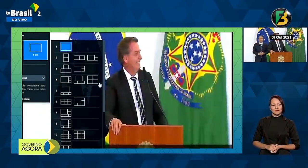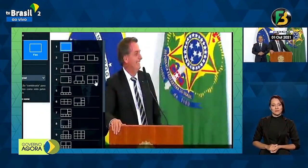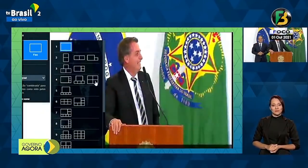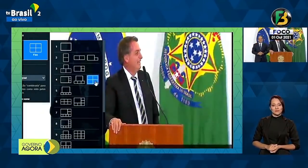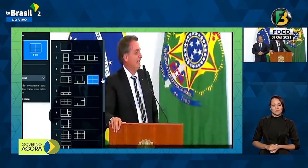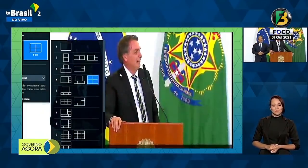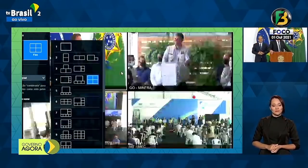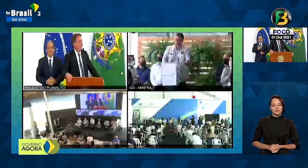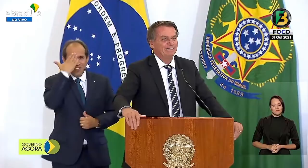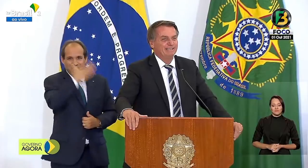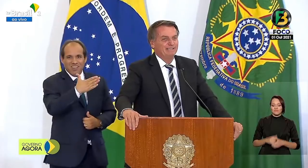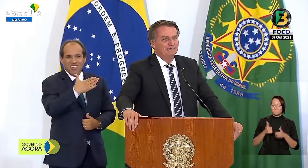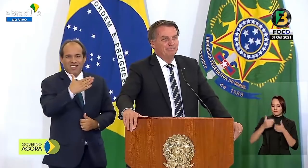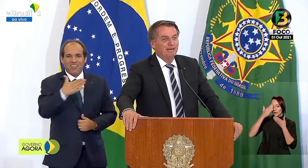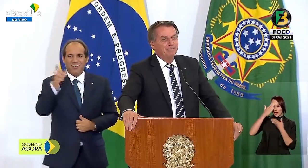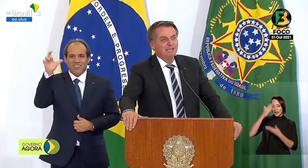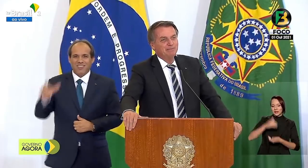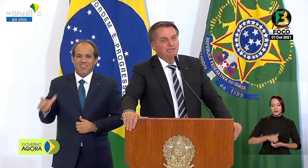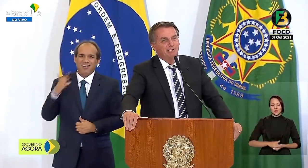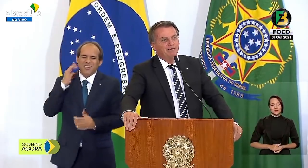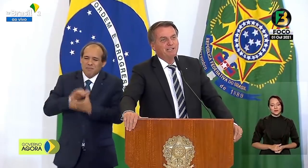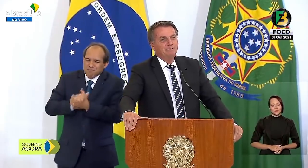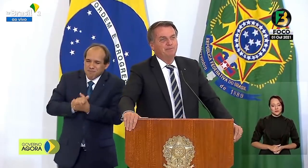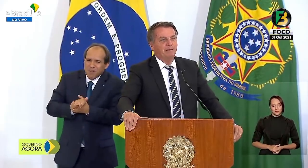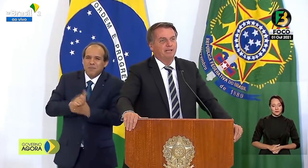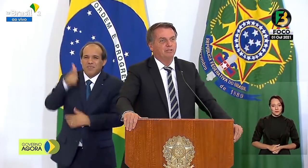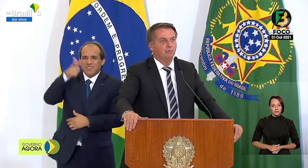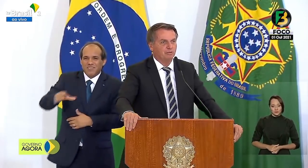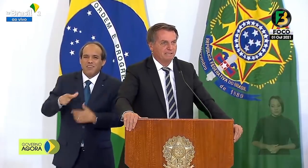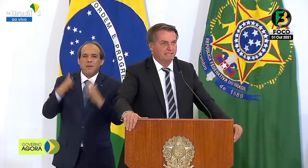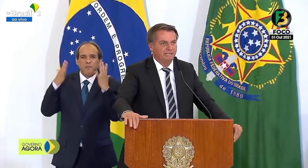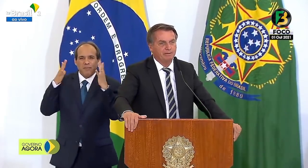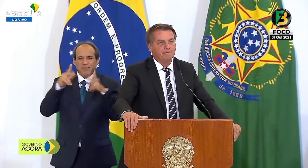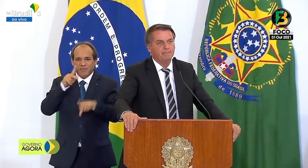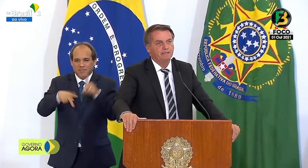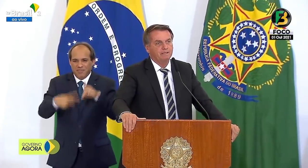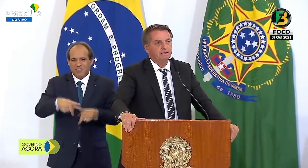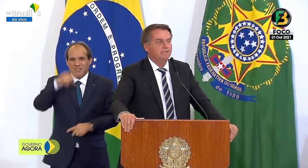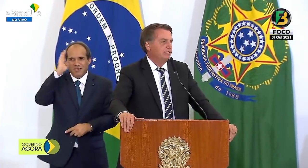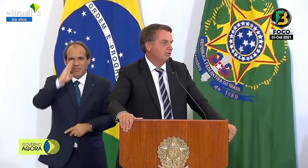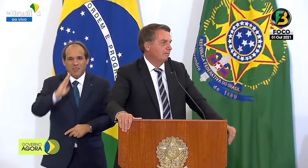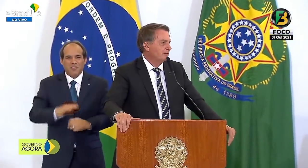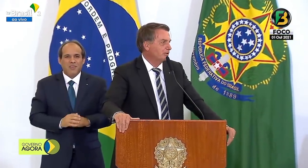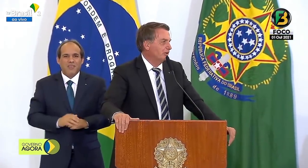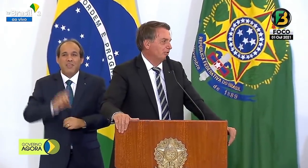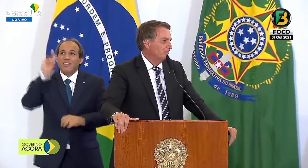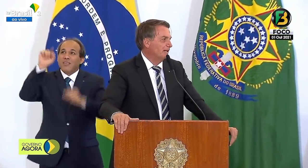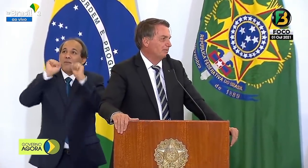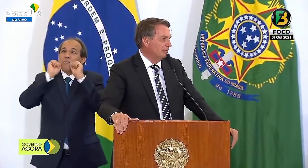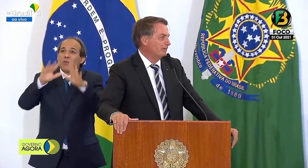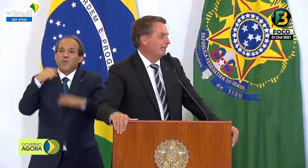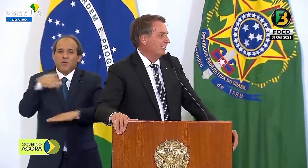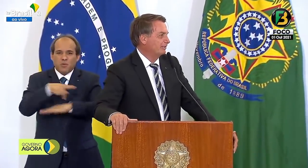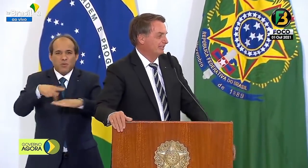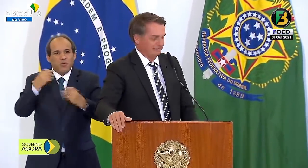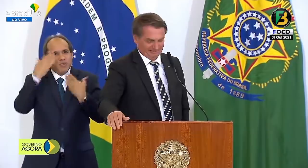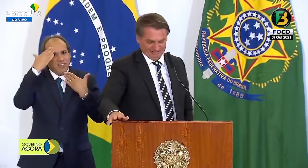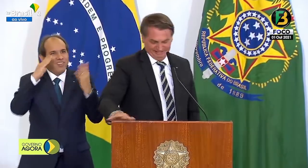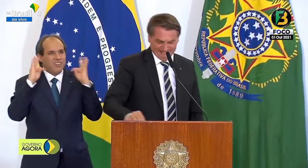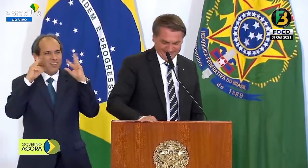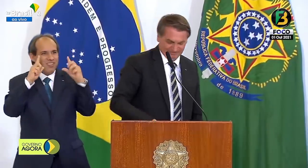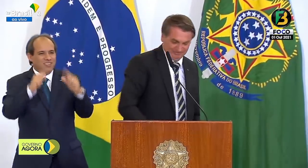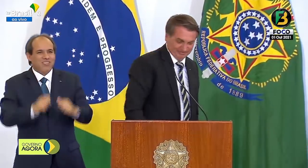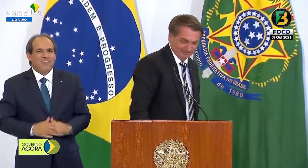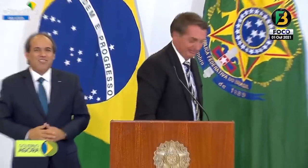Valeu, Tarcísio. Parabéns mais uma vez. Parabéns ao povo brasileiro e que Deus abençoe o nosso país. Muito obrigado a todos.